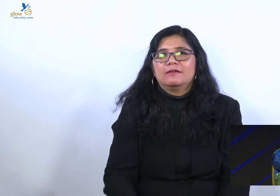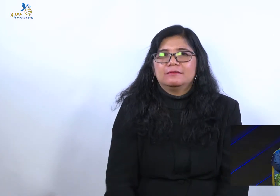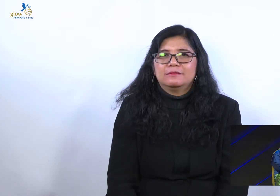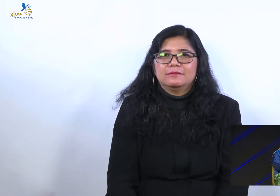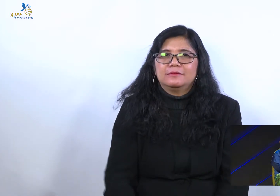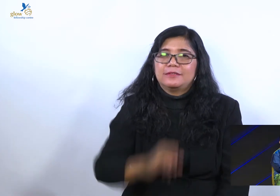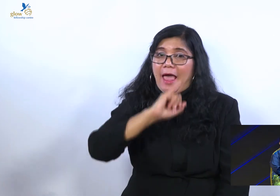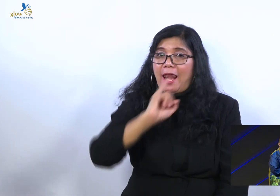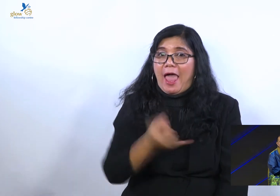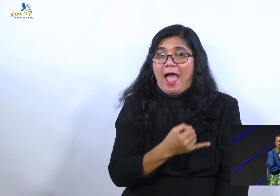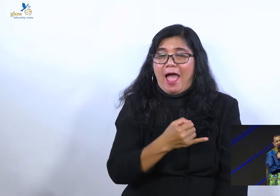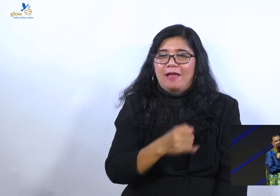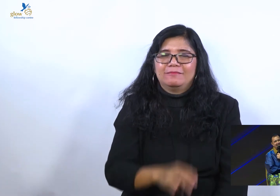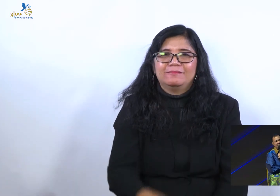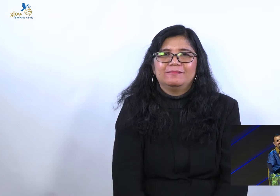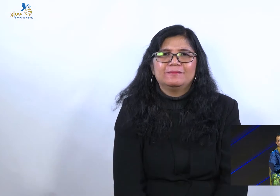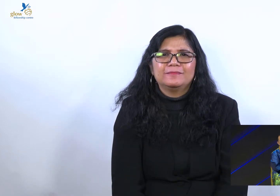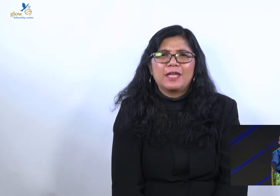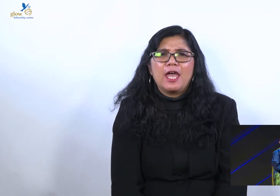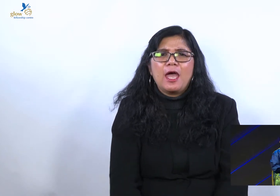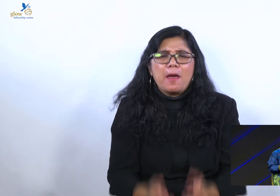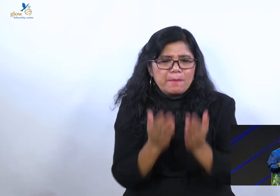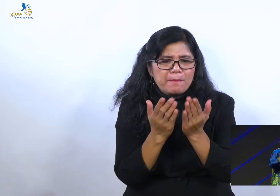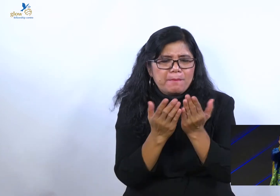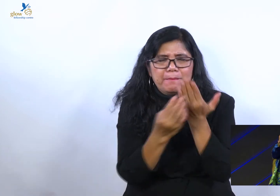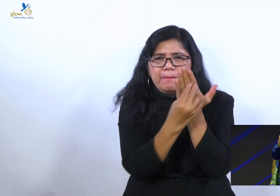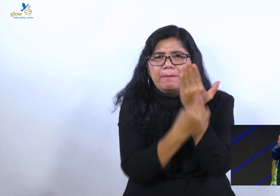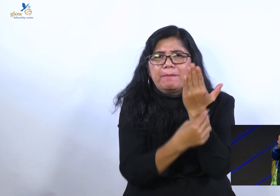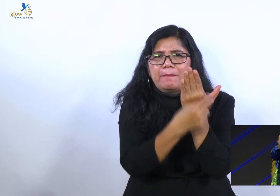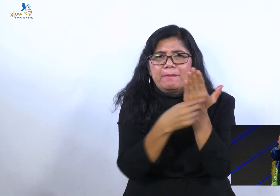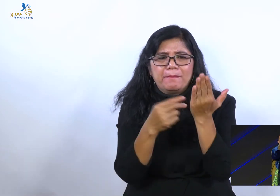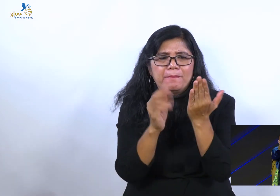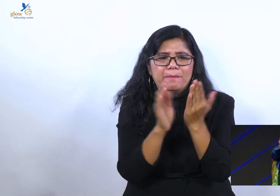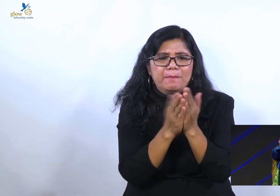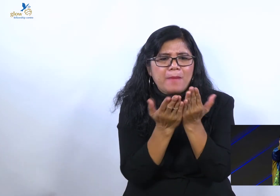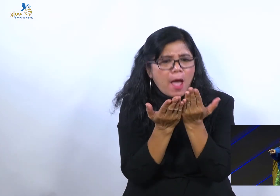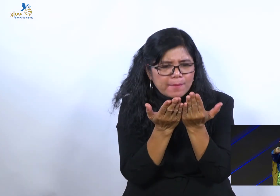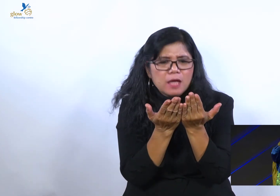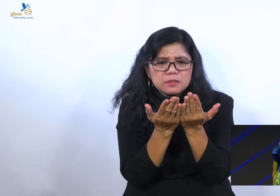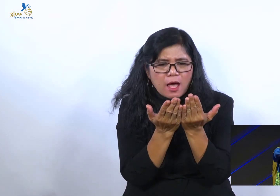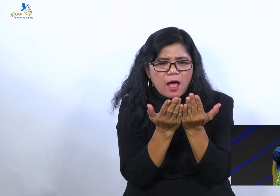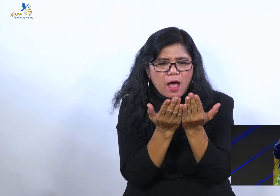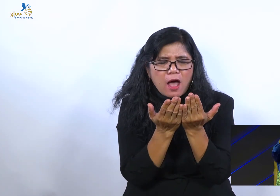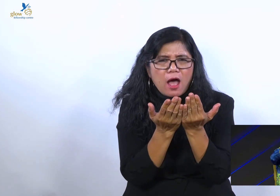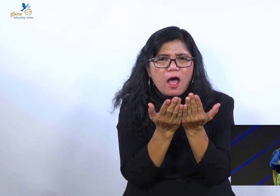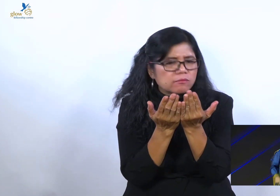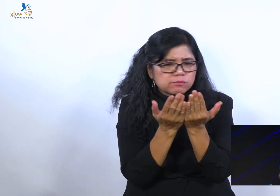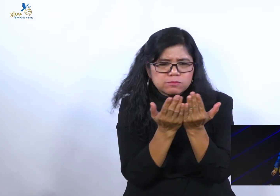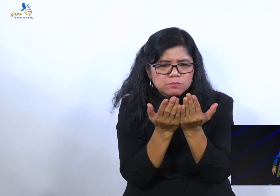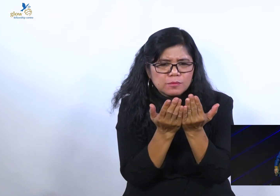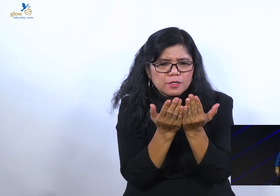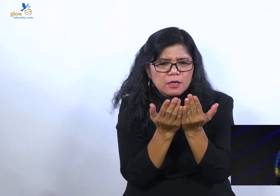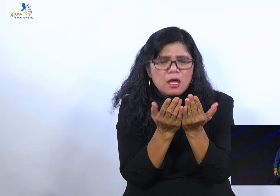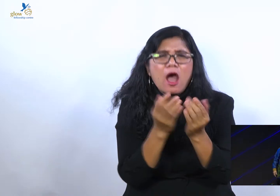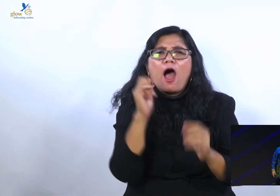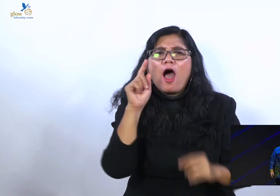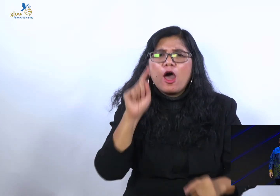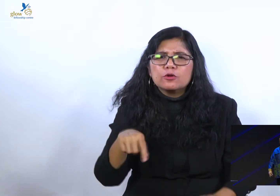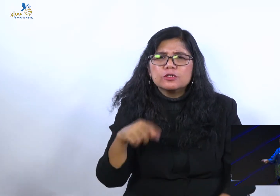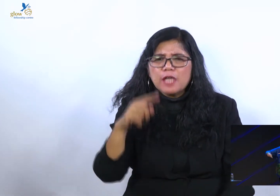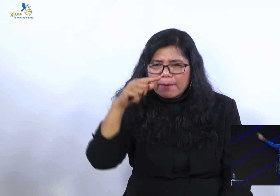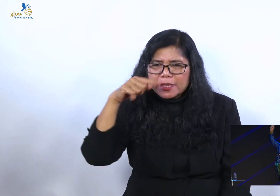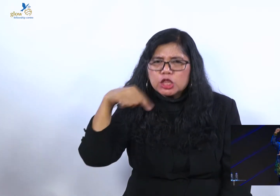Baca Alkitab itu yang betul. Alkitab Tuhan yang suruh kok. Tuhan yang bilang ada karunia bernama Pernubuan.